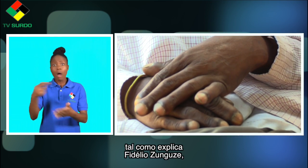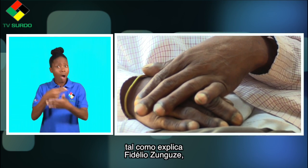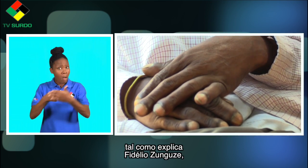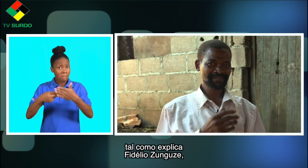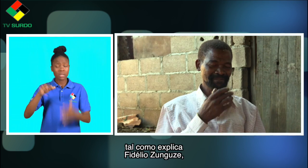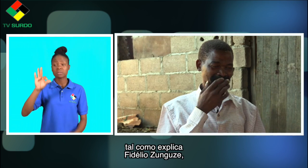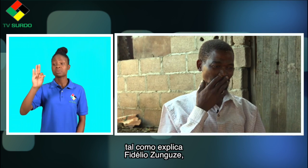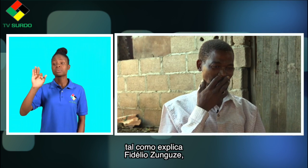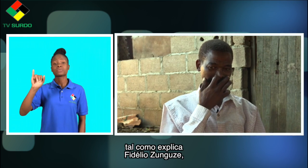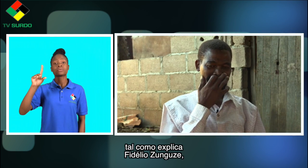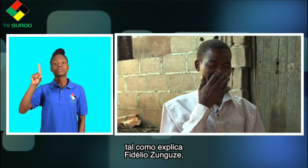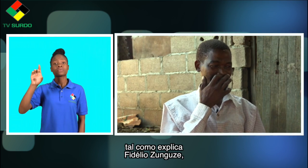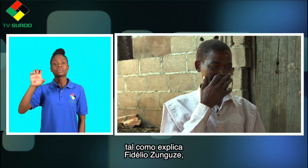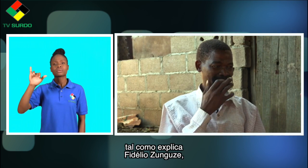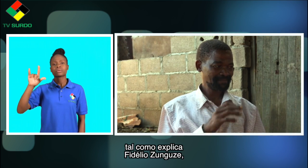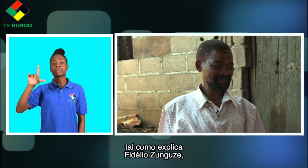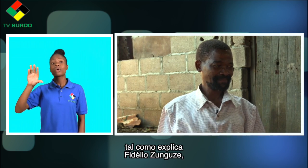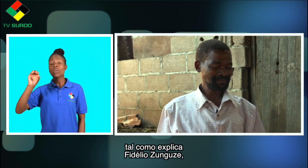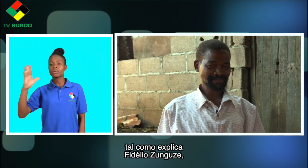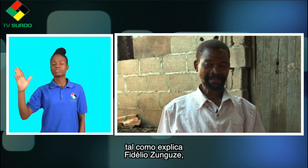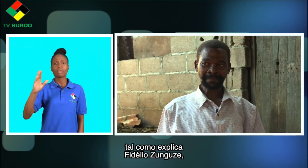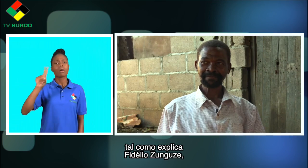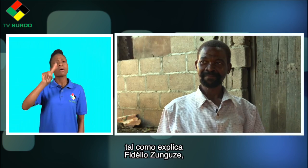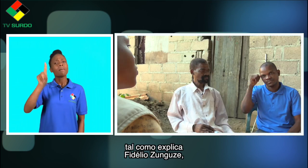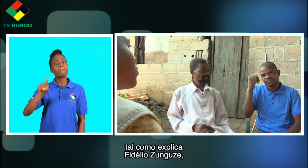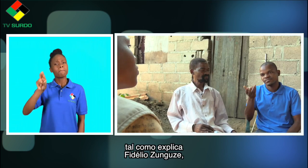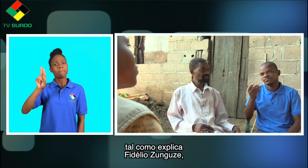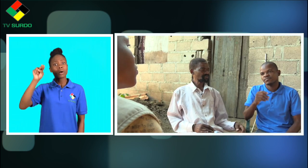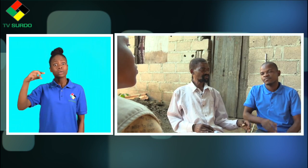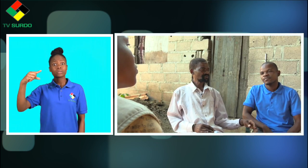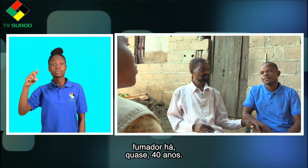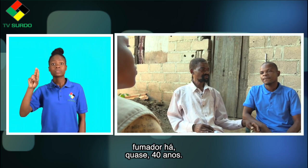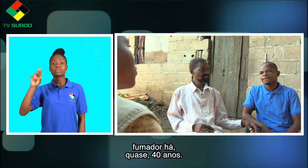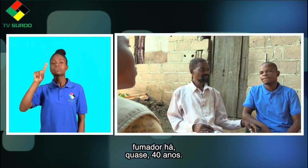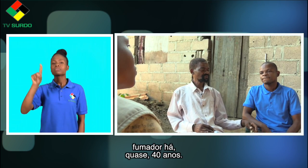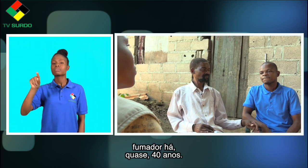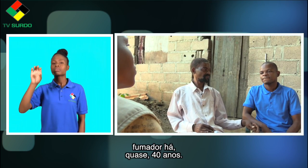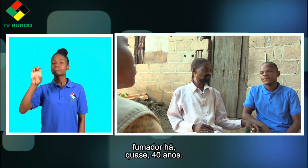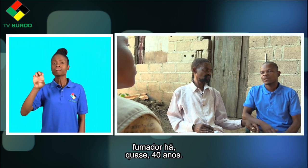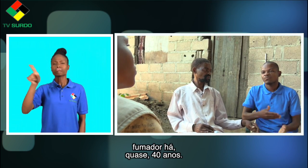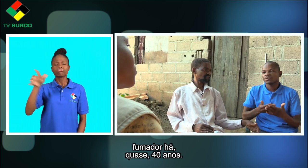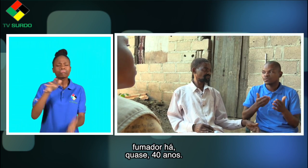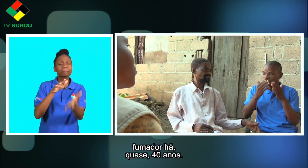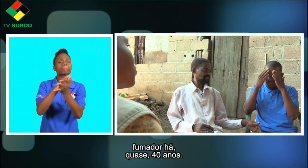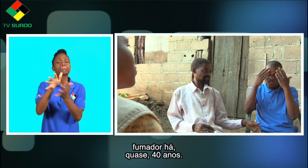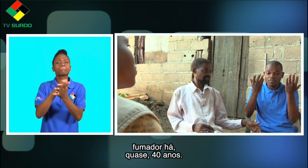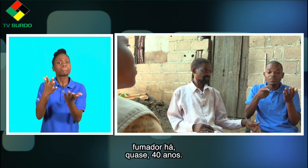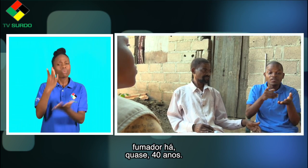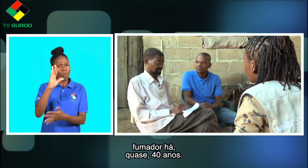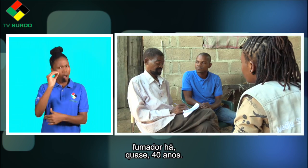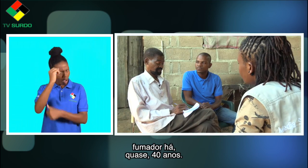como explica Fidelio Zunguzi, fumador há quase 40 anos.